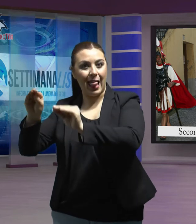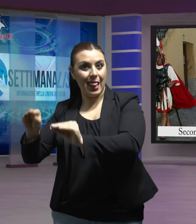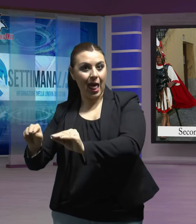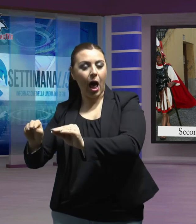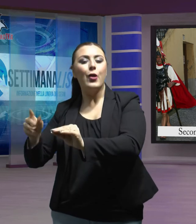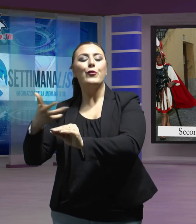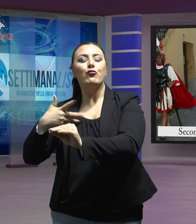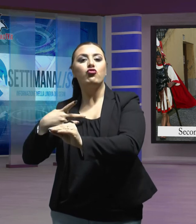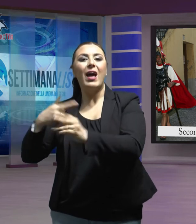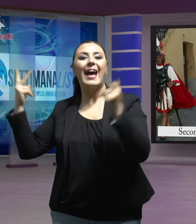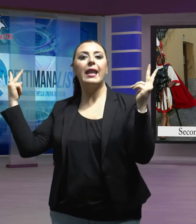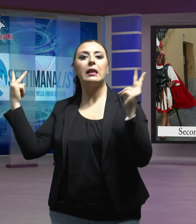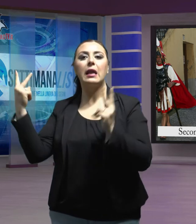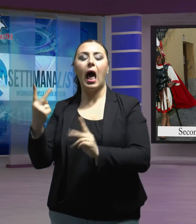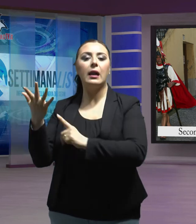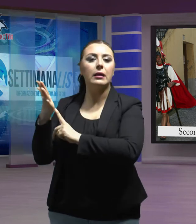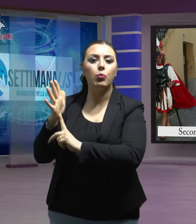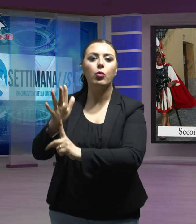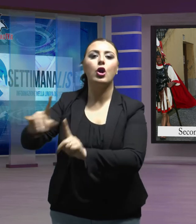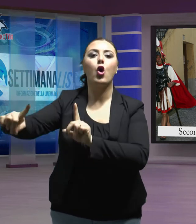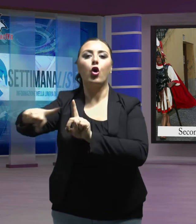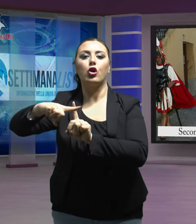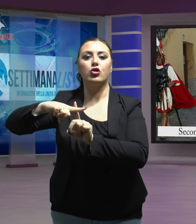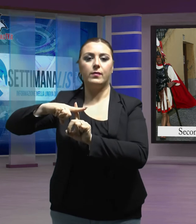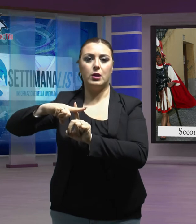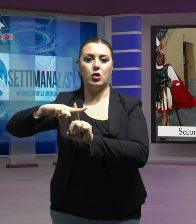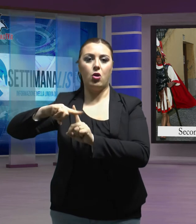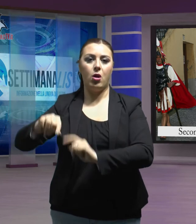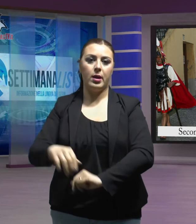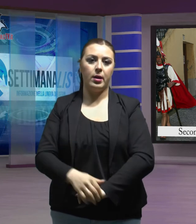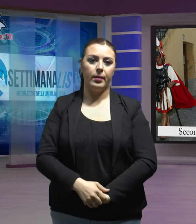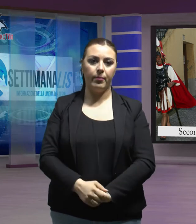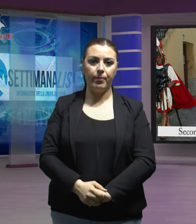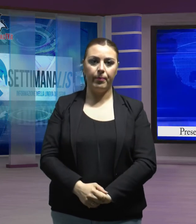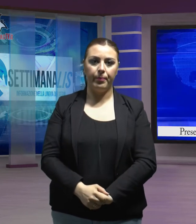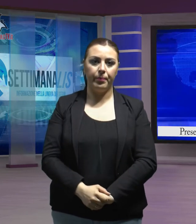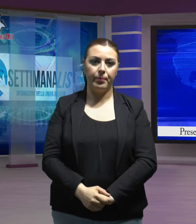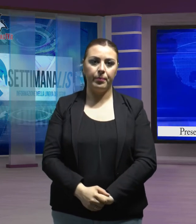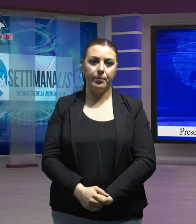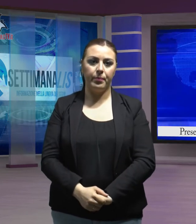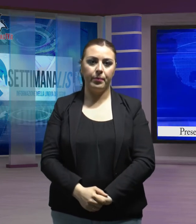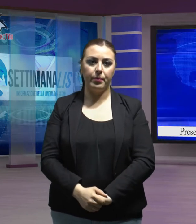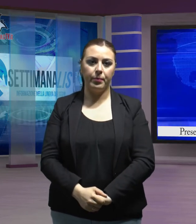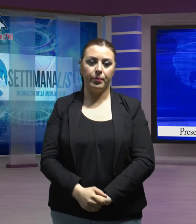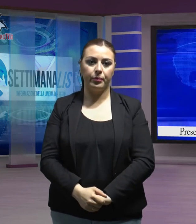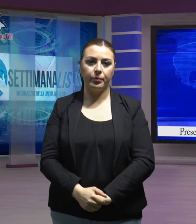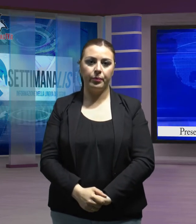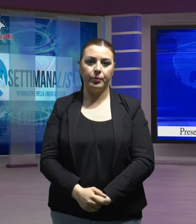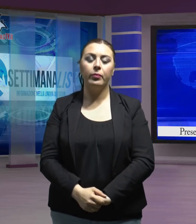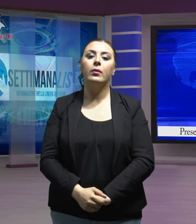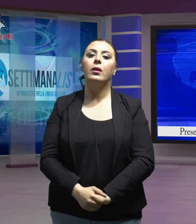crocifissione molto realistica. È stato presentato presso la